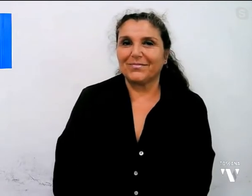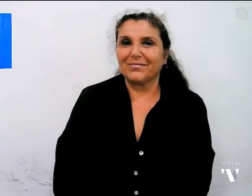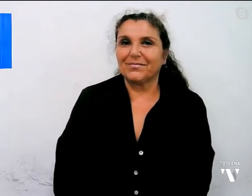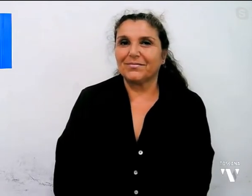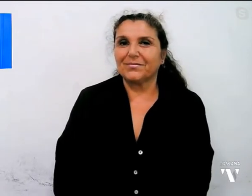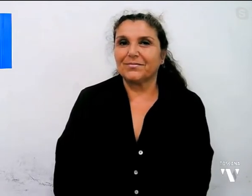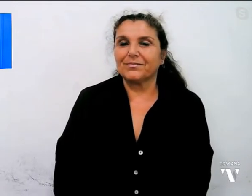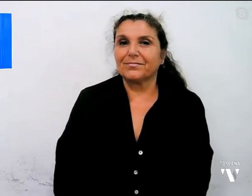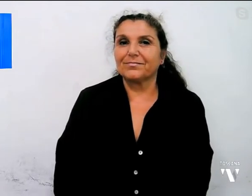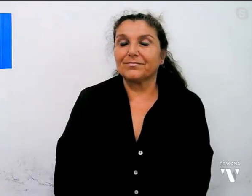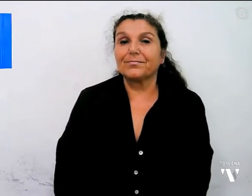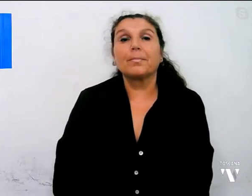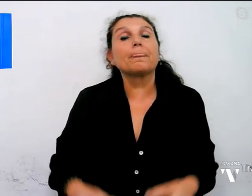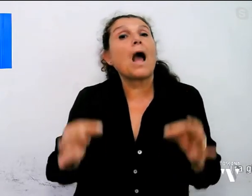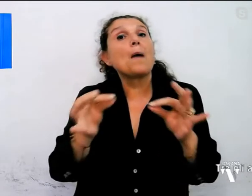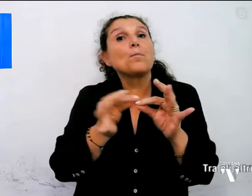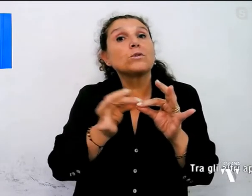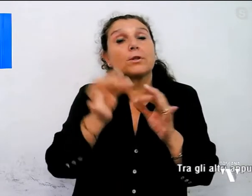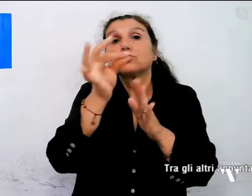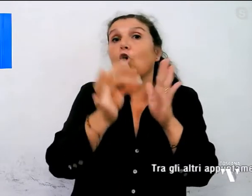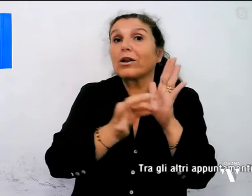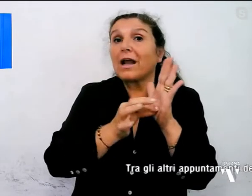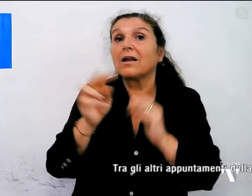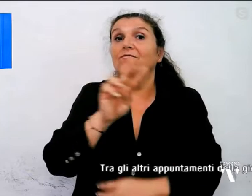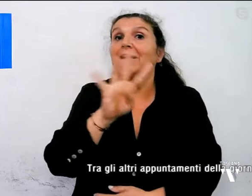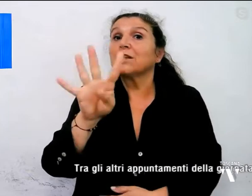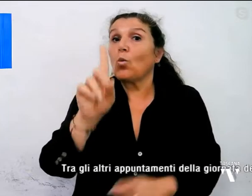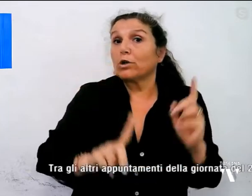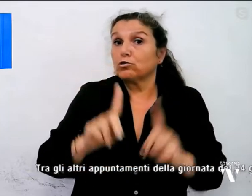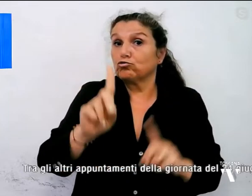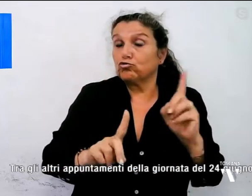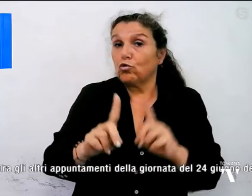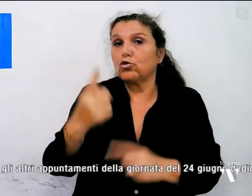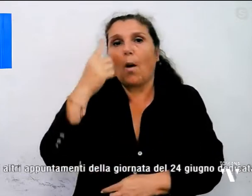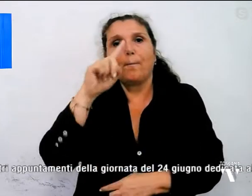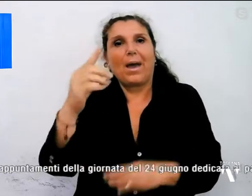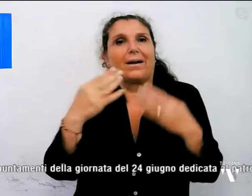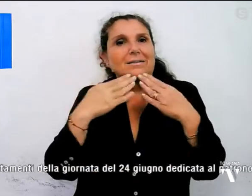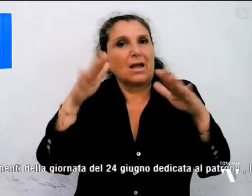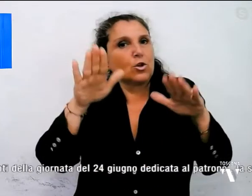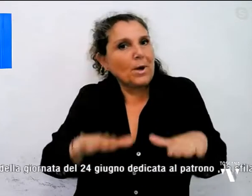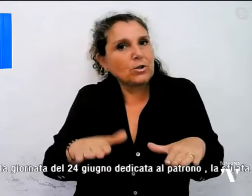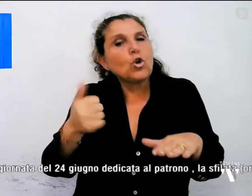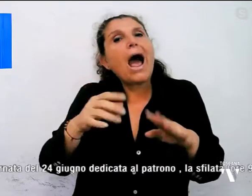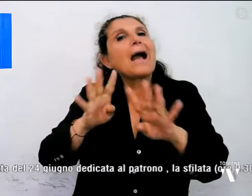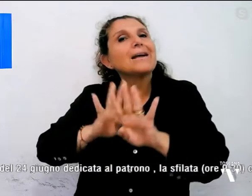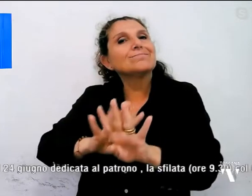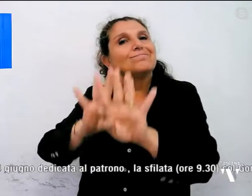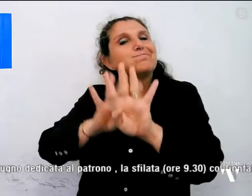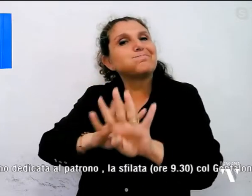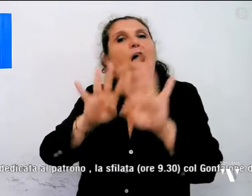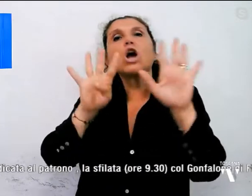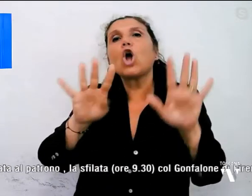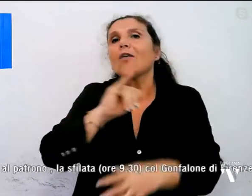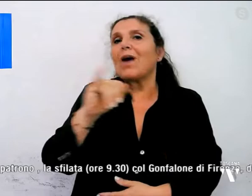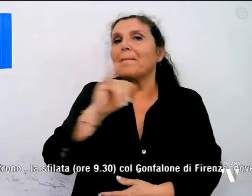E tra gli appuntamenti della giornata del 24 giugno è dedicata al patrono anche la sfilata alle 9.30 col